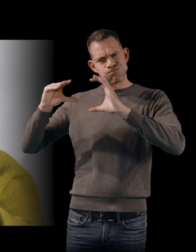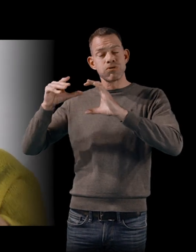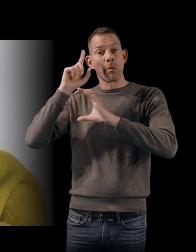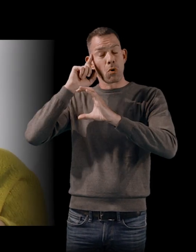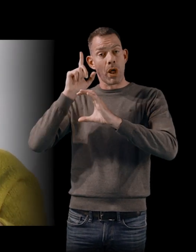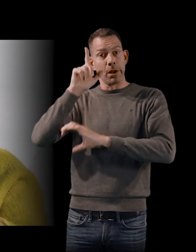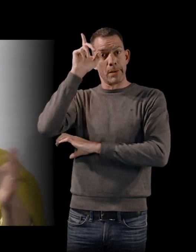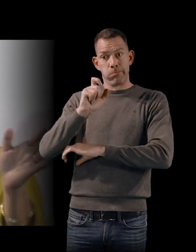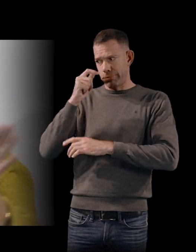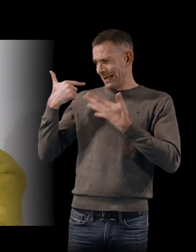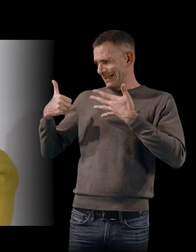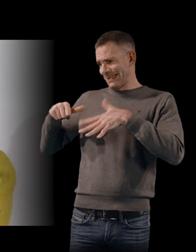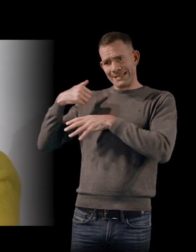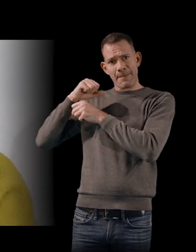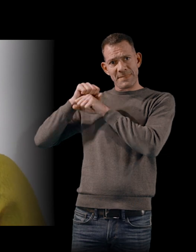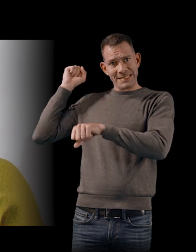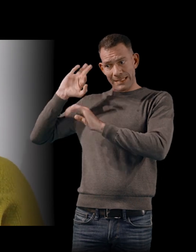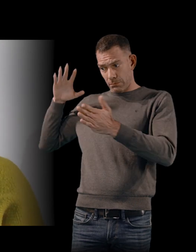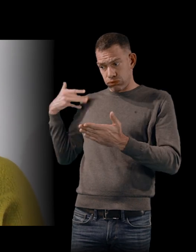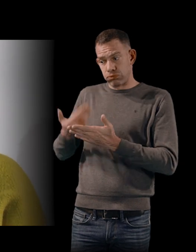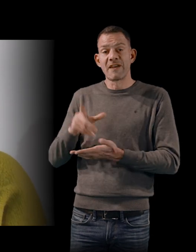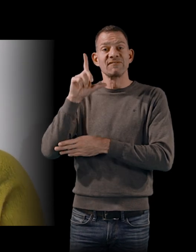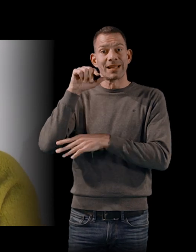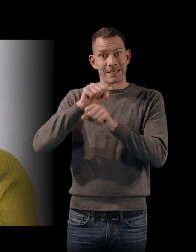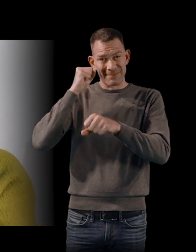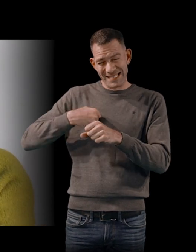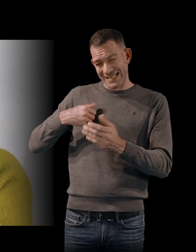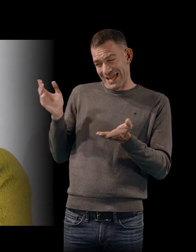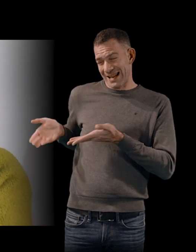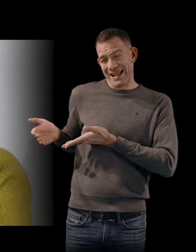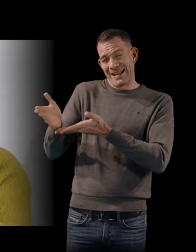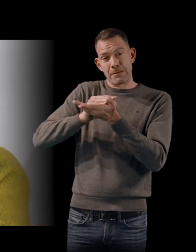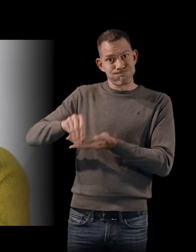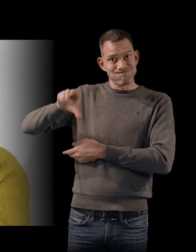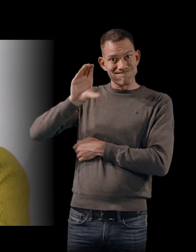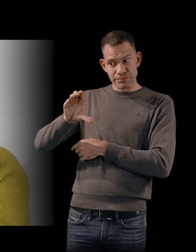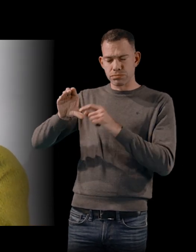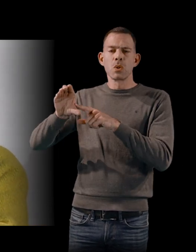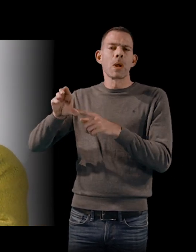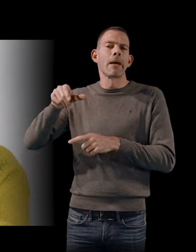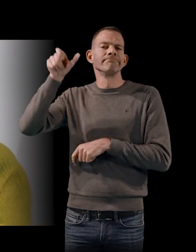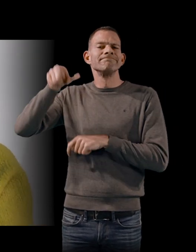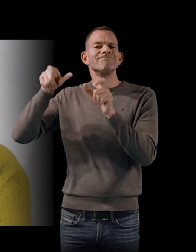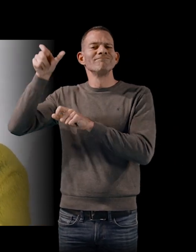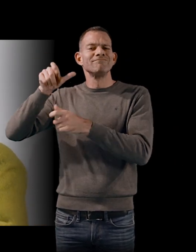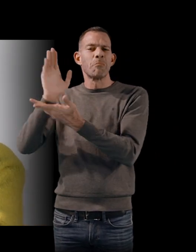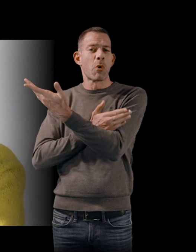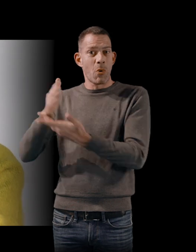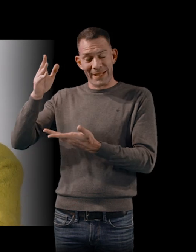XVIe siècle et ça va jusqu'au XXe siècle. Et donc, j'ai beaucoup lu les auteurs brésiliens de cette époque-là, début